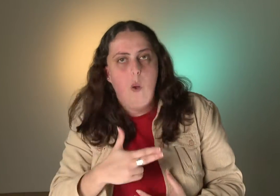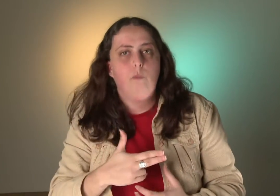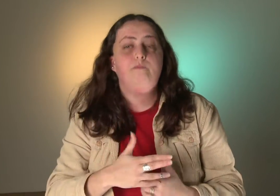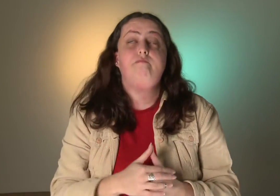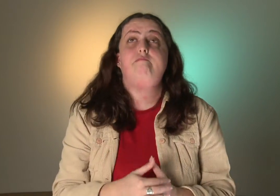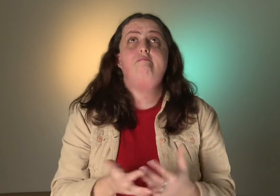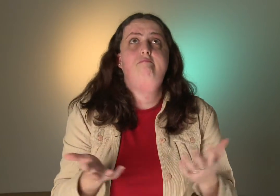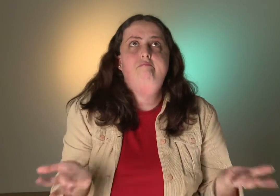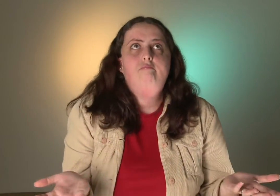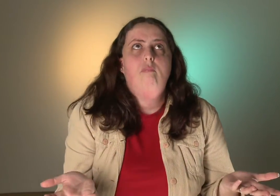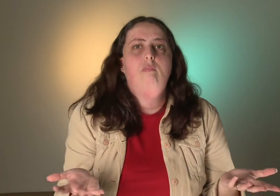jeito que o surdo está falando.